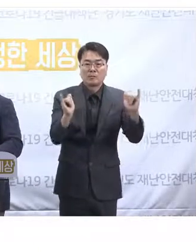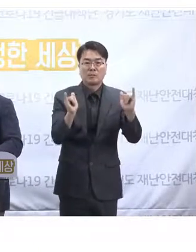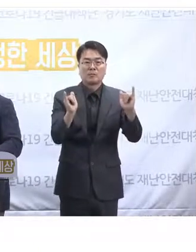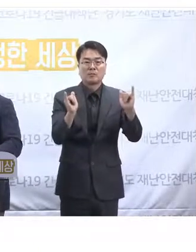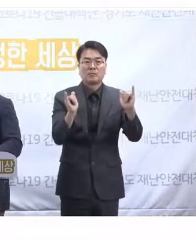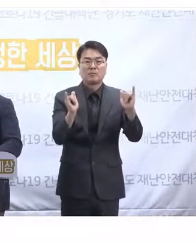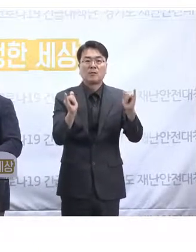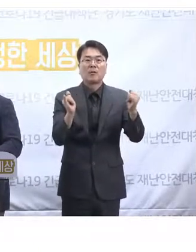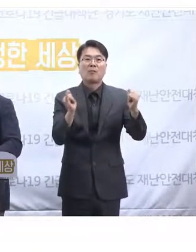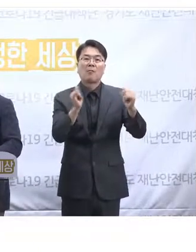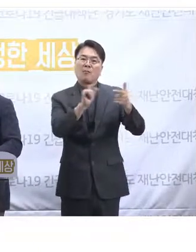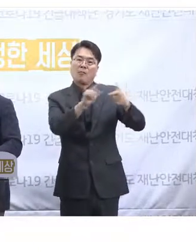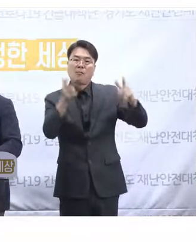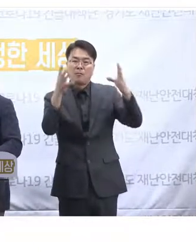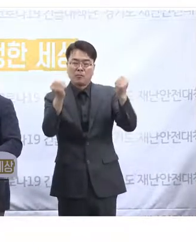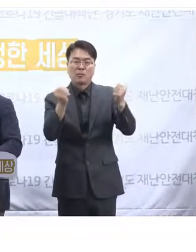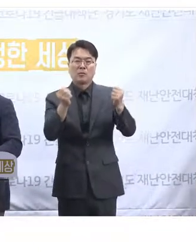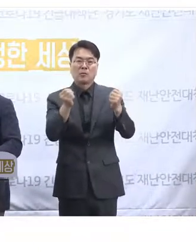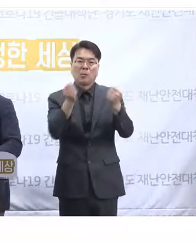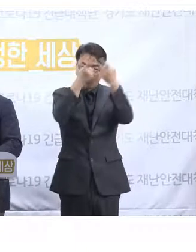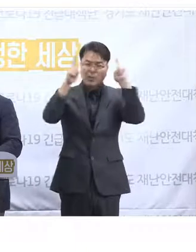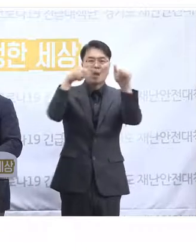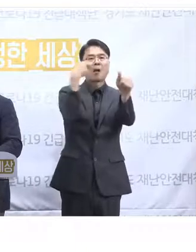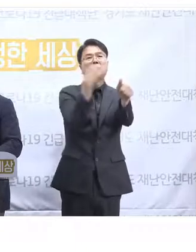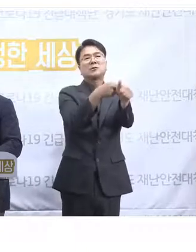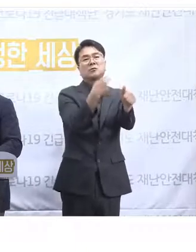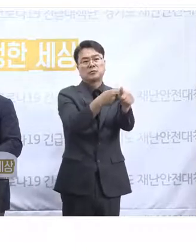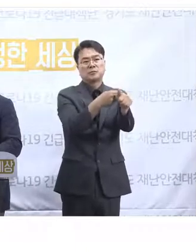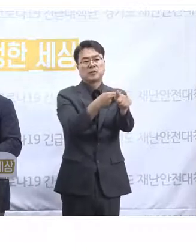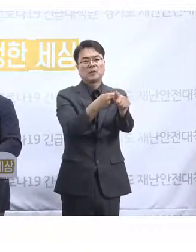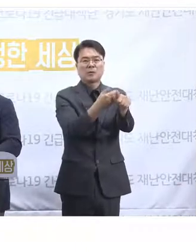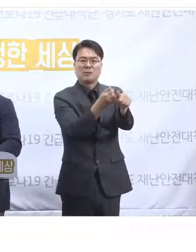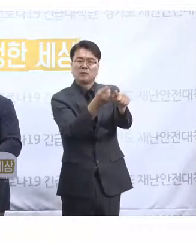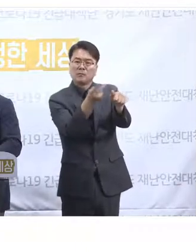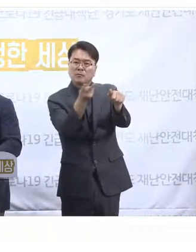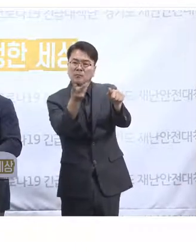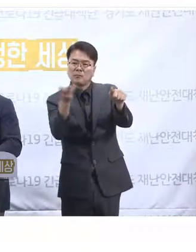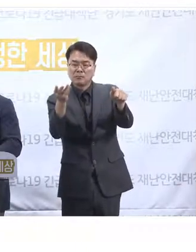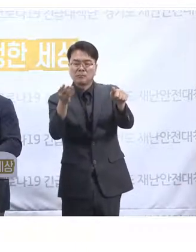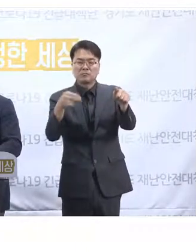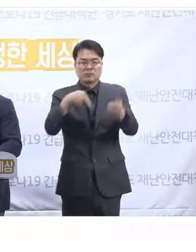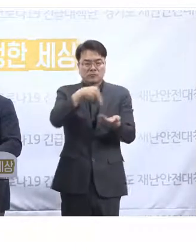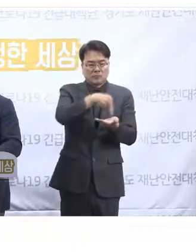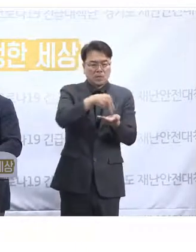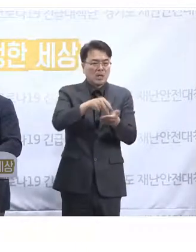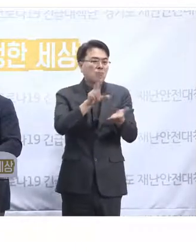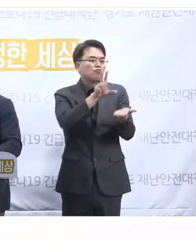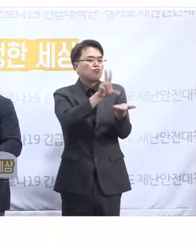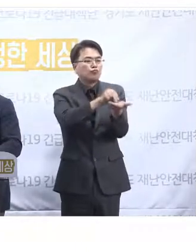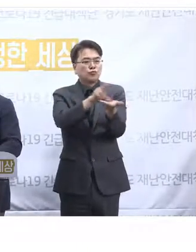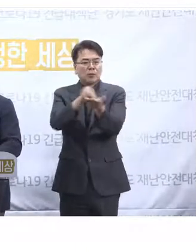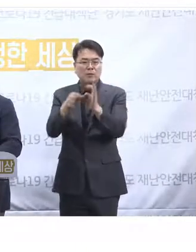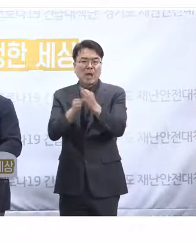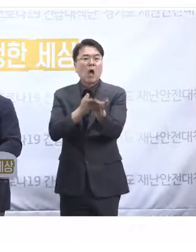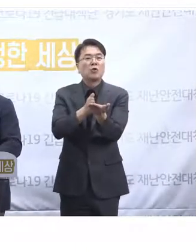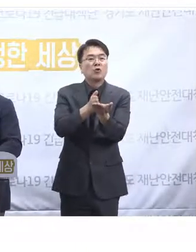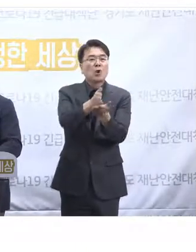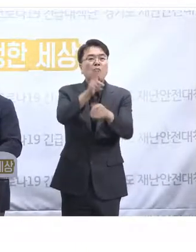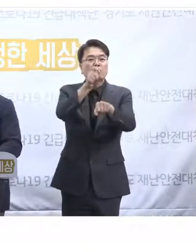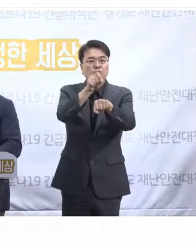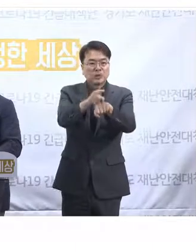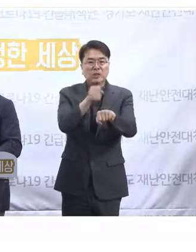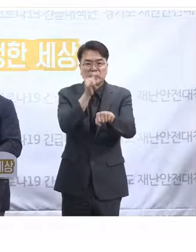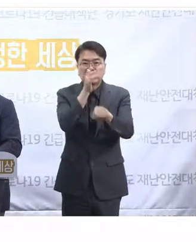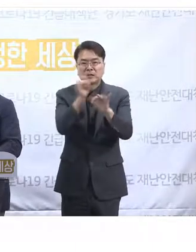또 여러분 그리고 대학의 교수들 이렇게 해서 나름의 이 문제에 관련되는 전문성을 가지는 그런 분들이